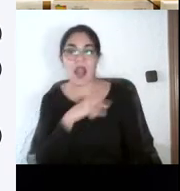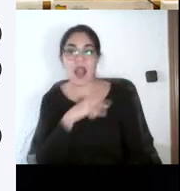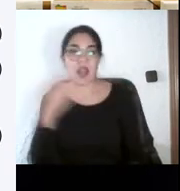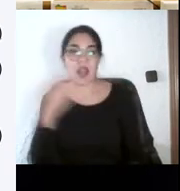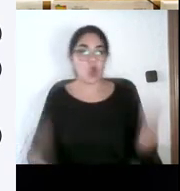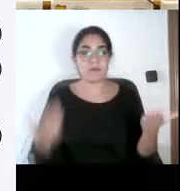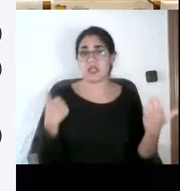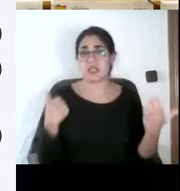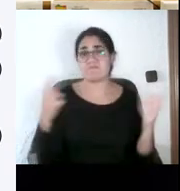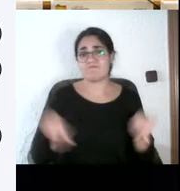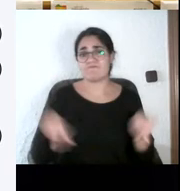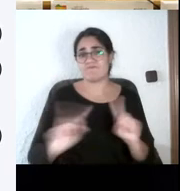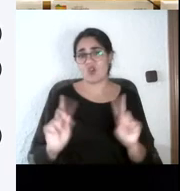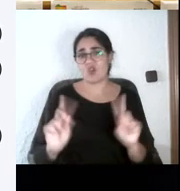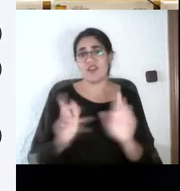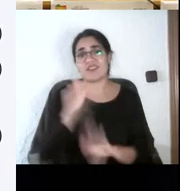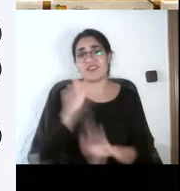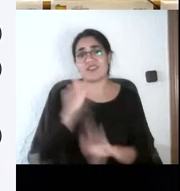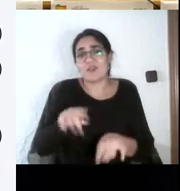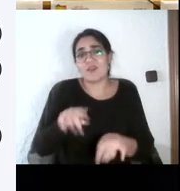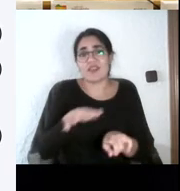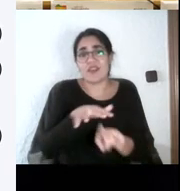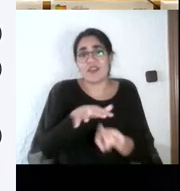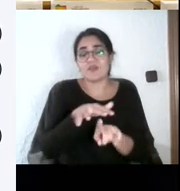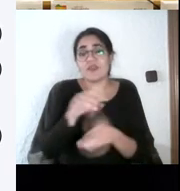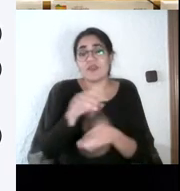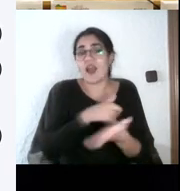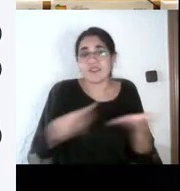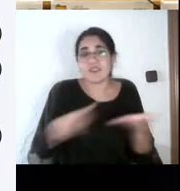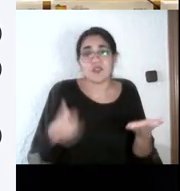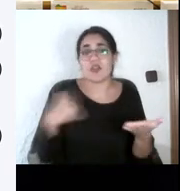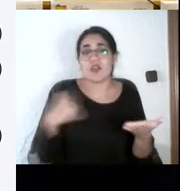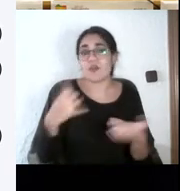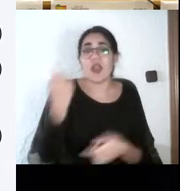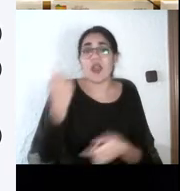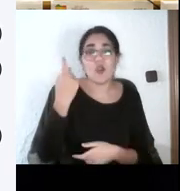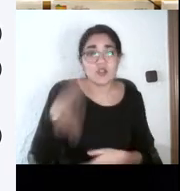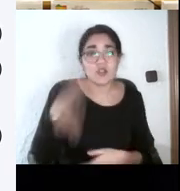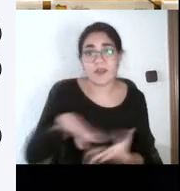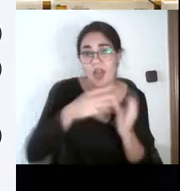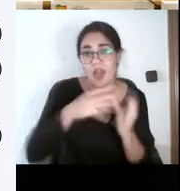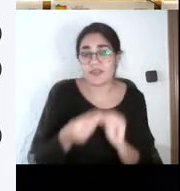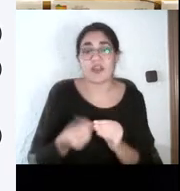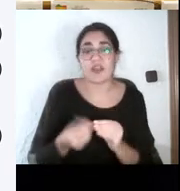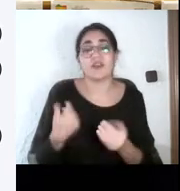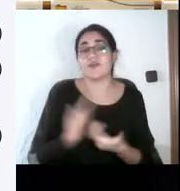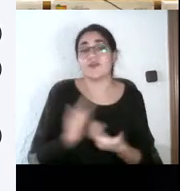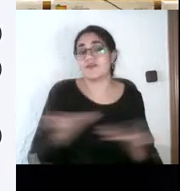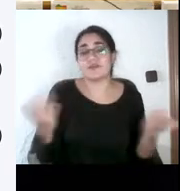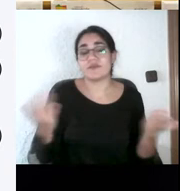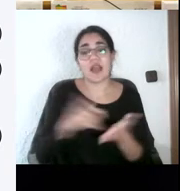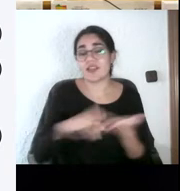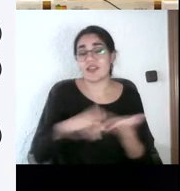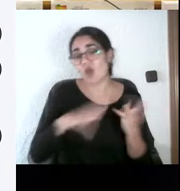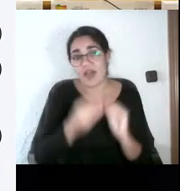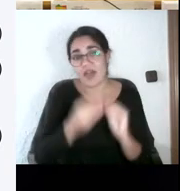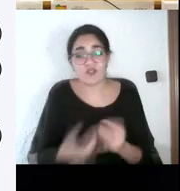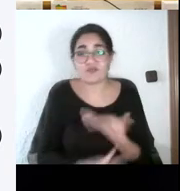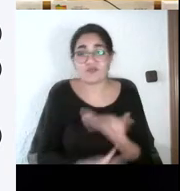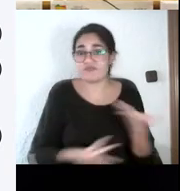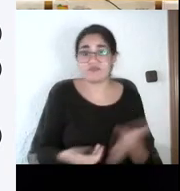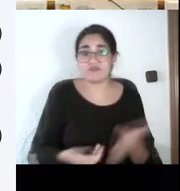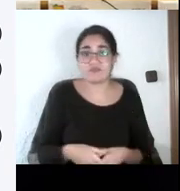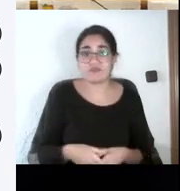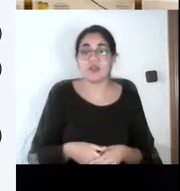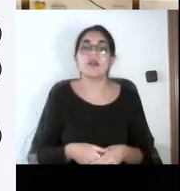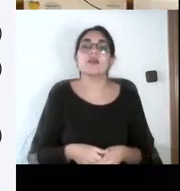Tenemos que adaptarnos también a la asignatura, a los estudiantes y al momento. Gracias. Gracias, Raquel. Simplemente antes de dar paso a